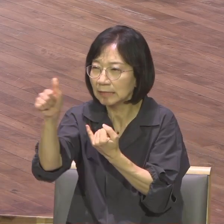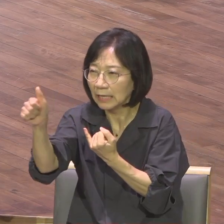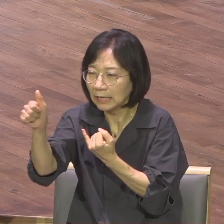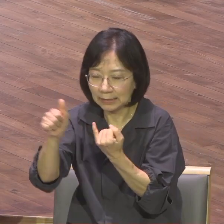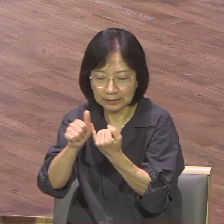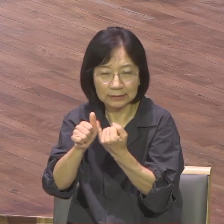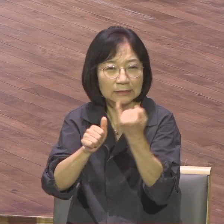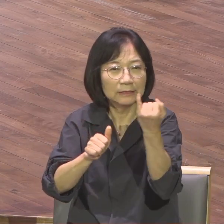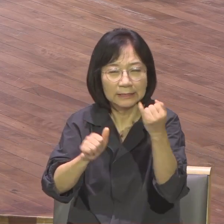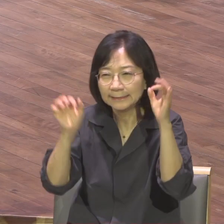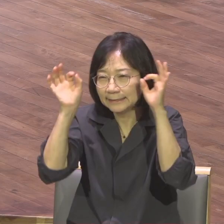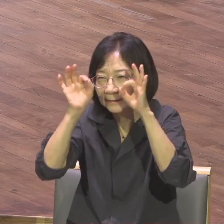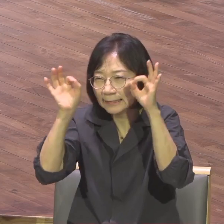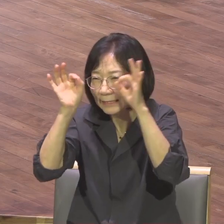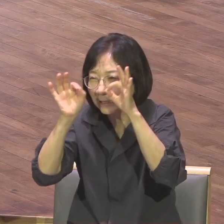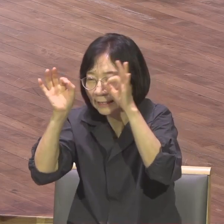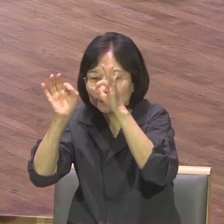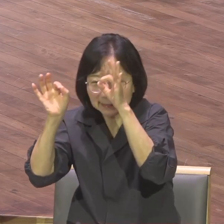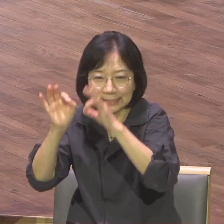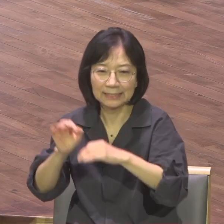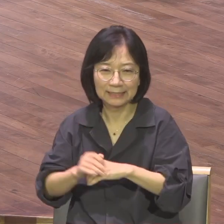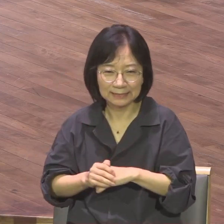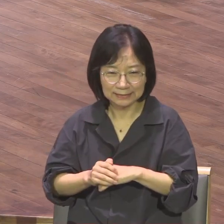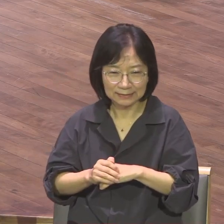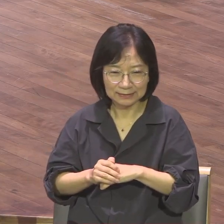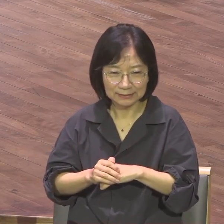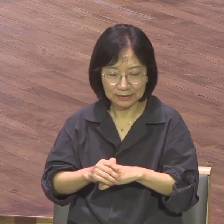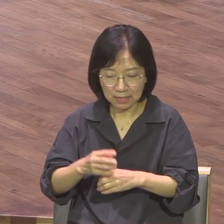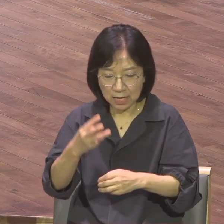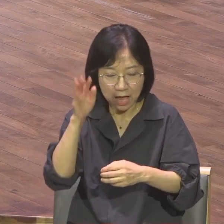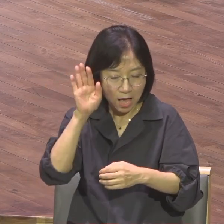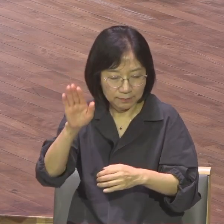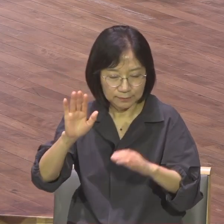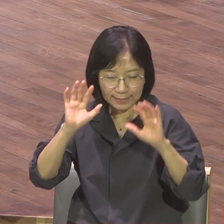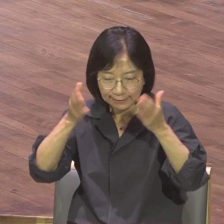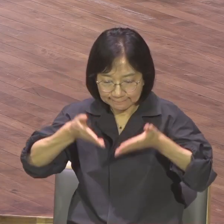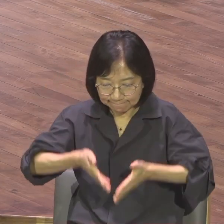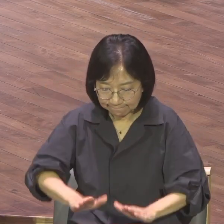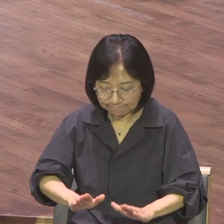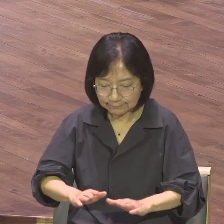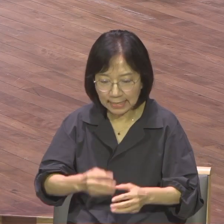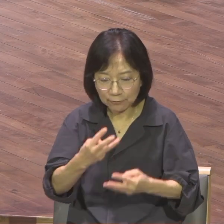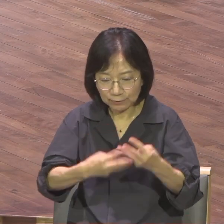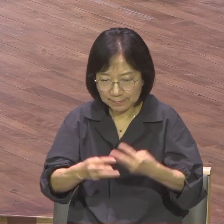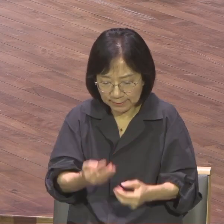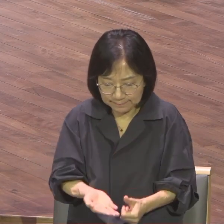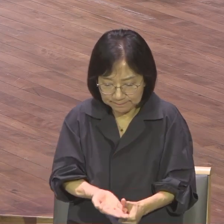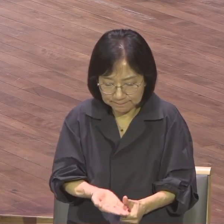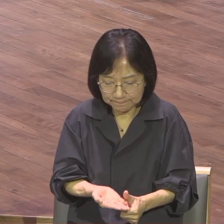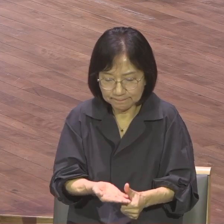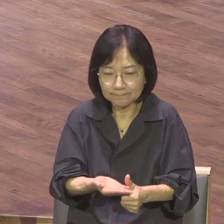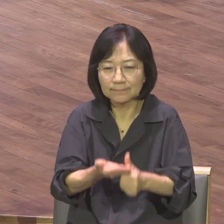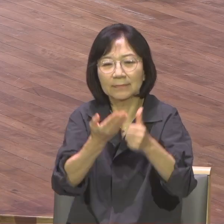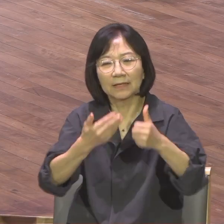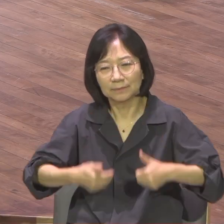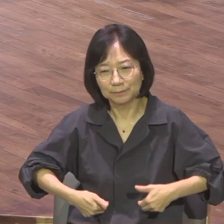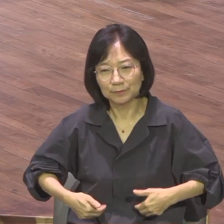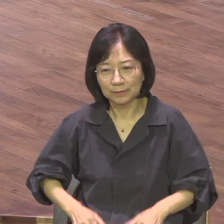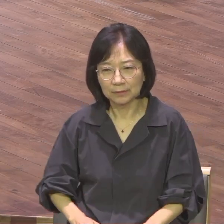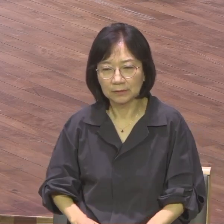랩룬트의 어미 랩룬트를 양육할 당장 내 아내가 급한 게 아니라 결혼할 대상자가 급한 게 아니라